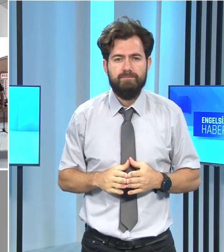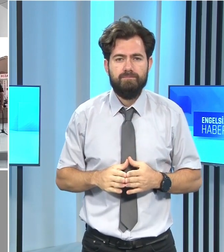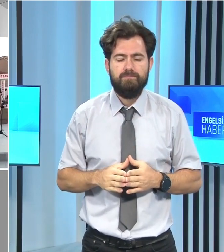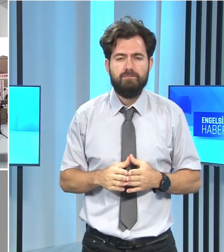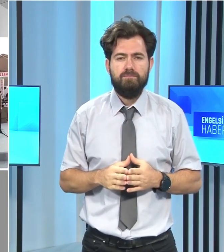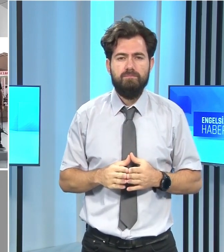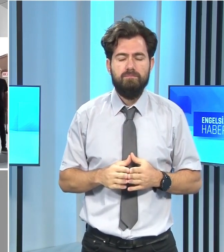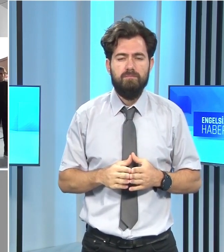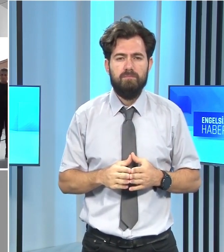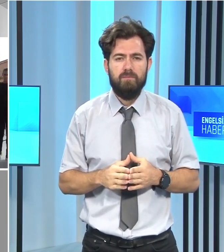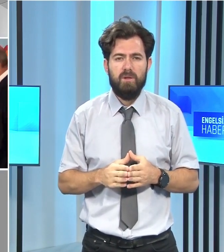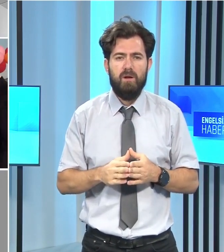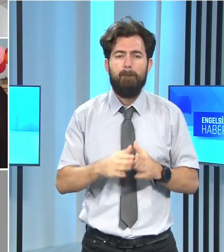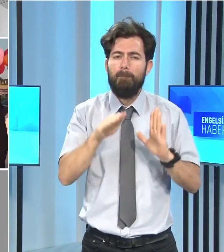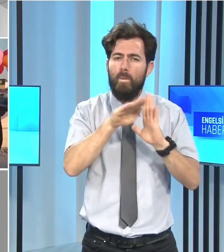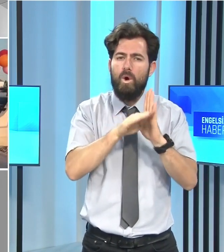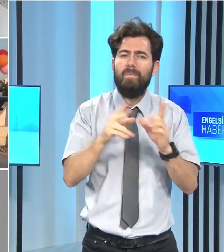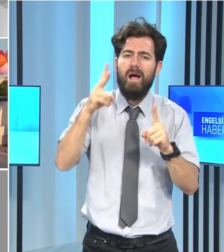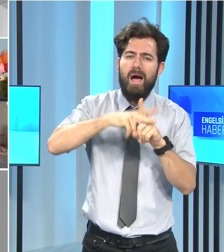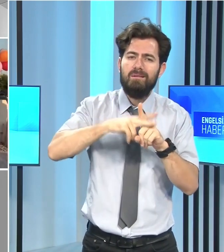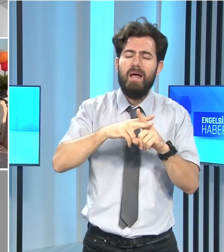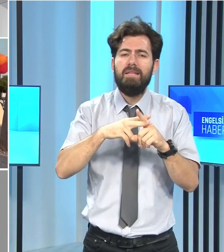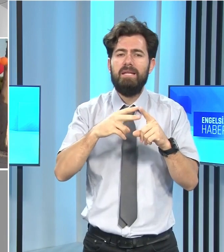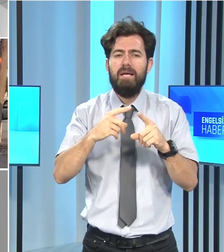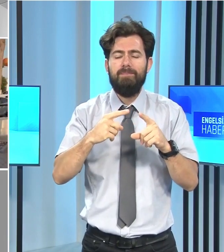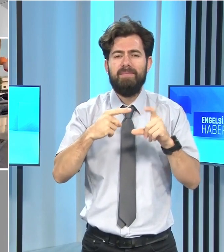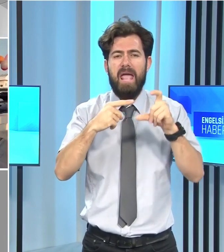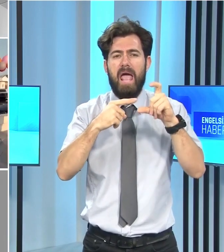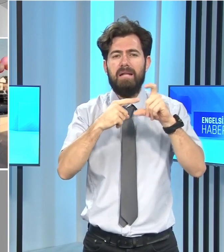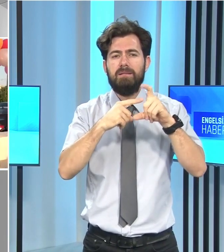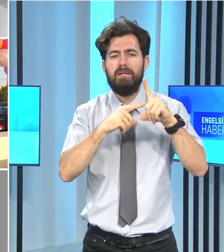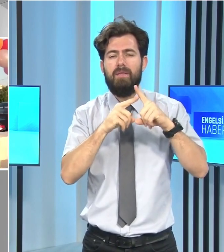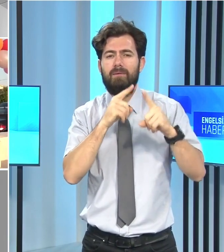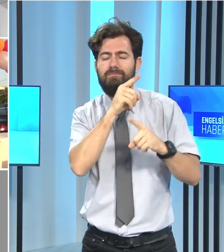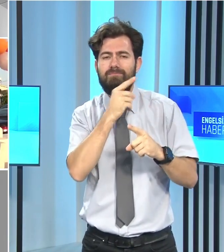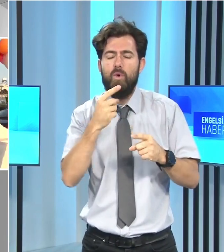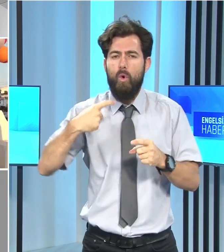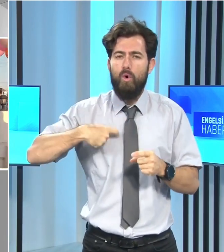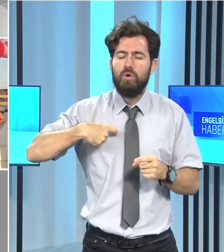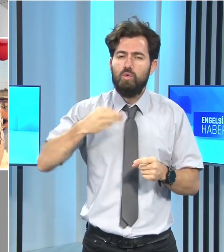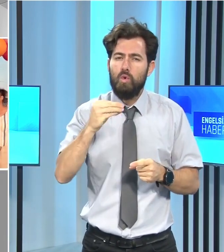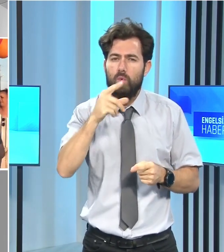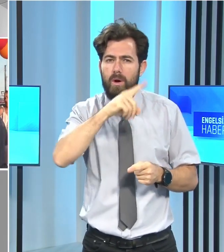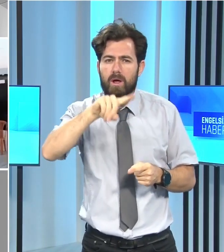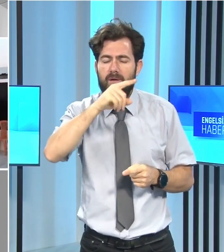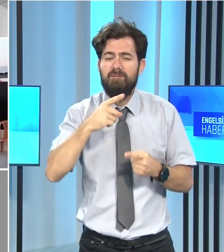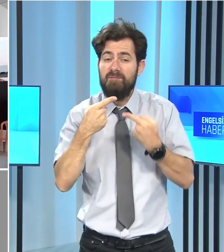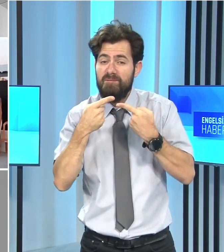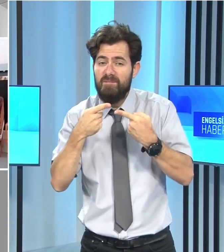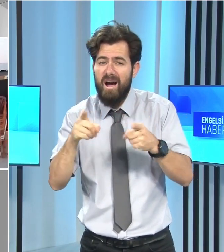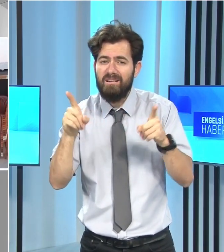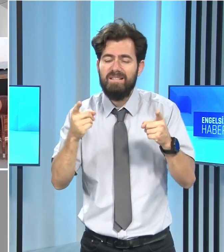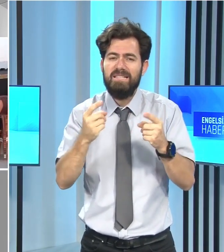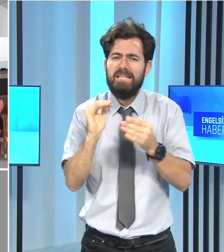Etkinliğe katılan Cumhurbaşkanı Ersin Tatar, özel çocukların farklı yeteneklerinin